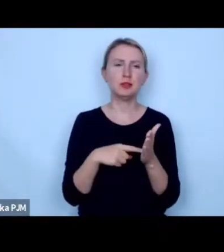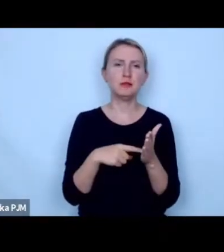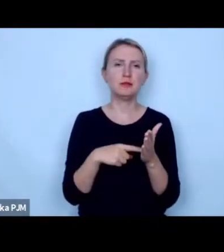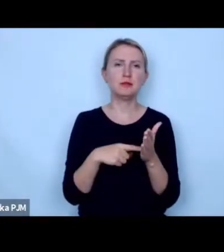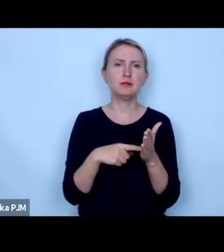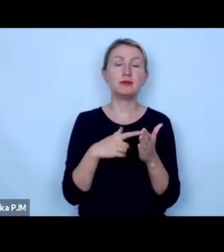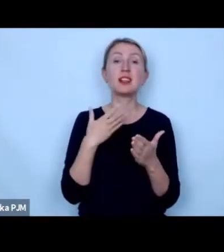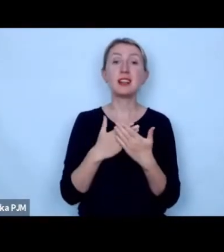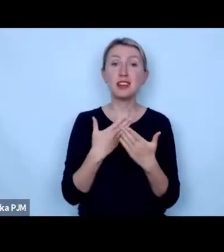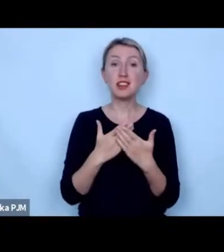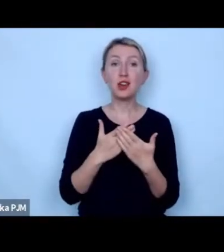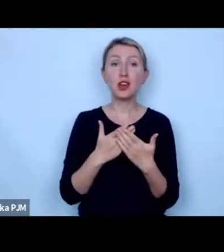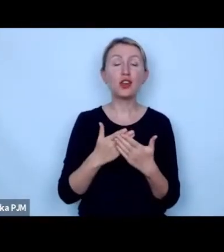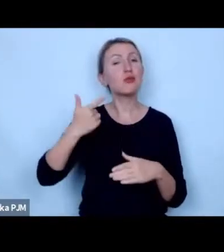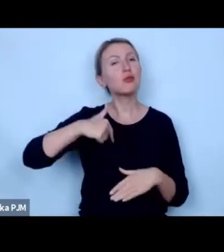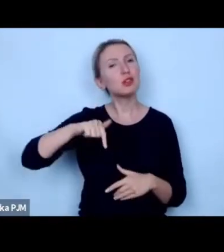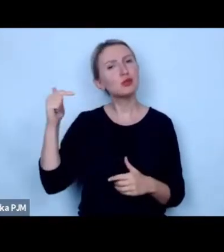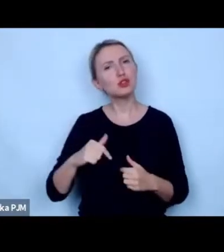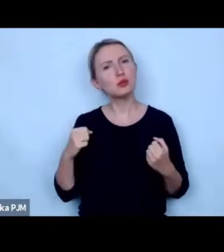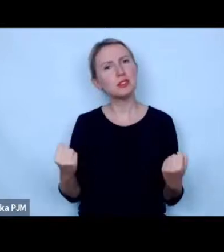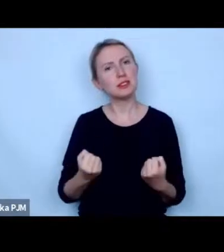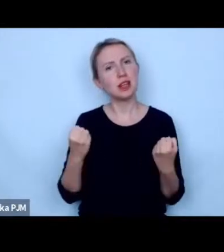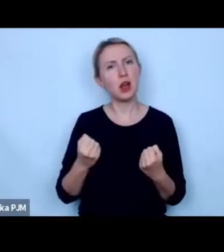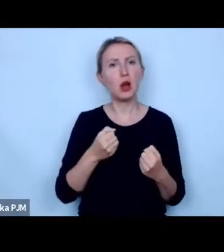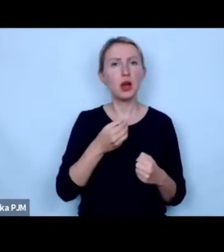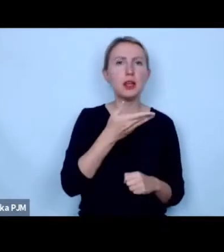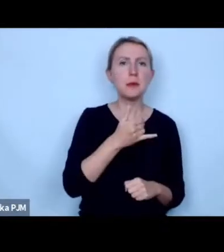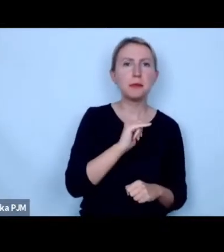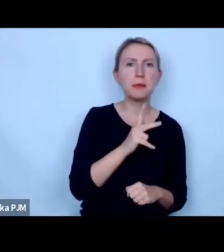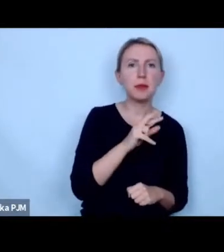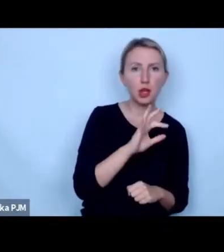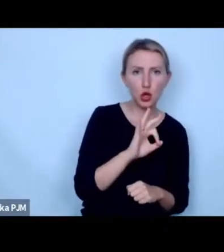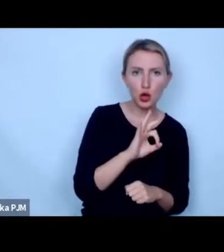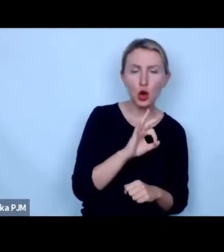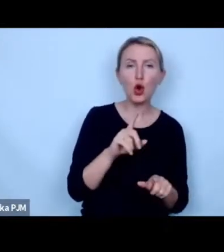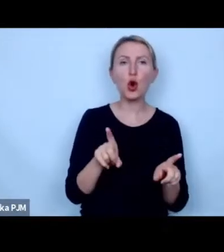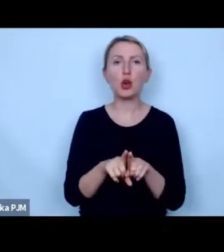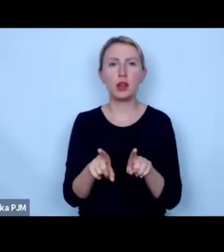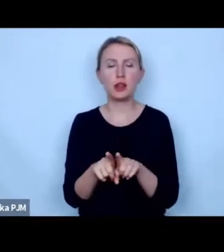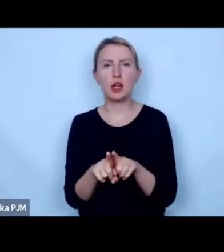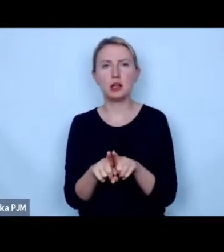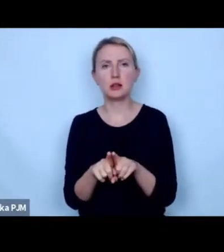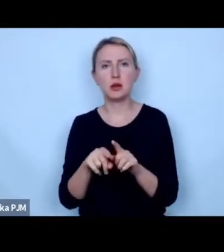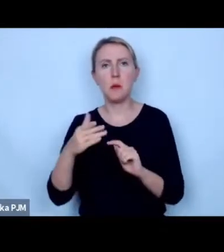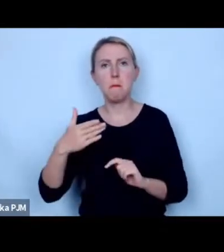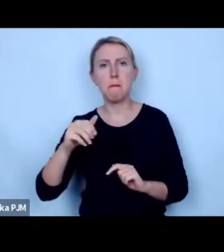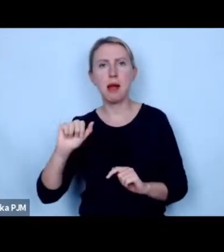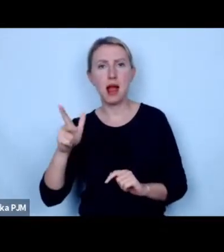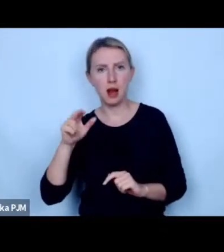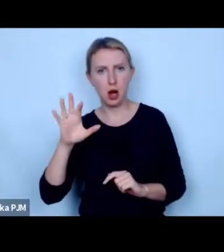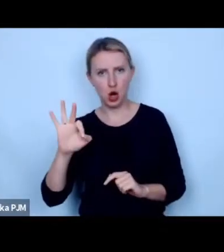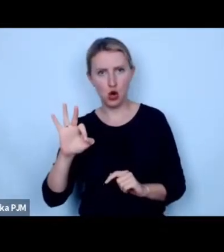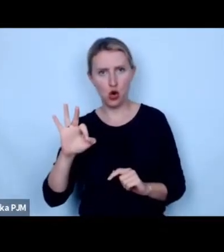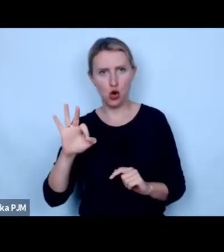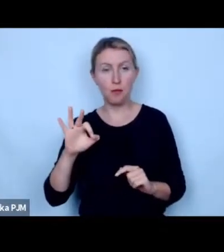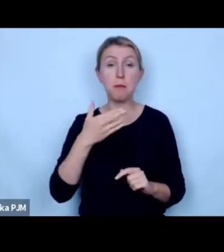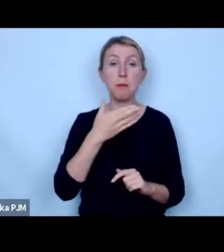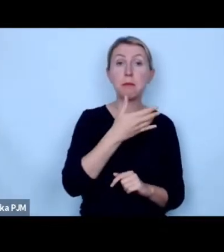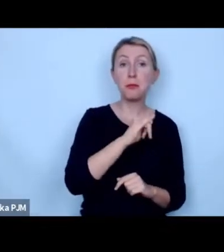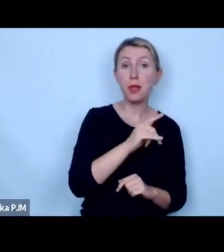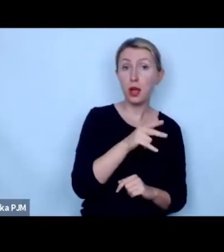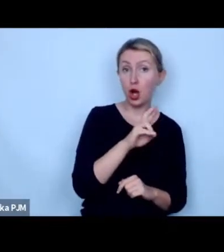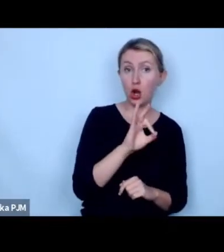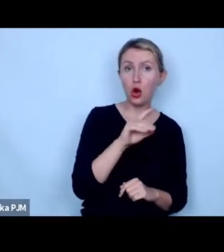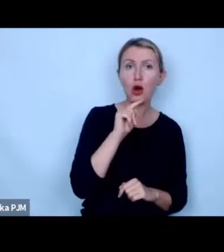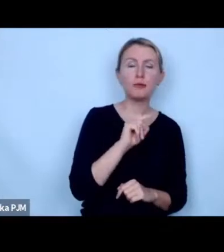dlatego też musimy działać zarówno w skali mikro jak i w skali makro i przez skalę mikro mam tu